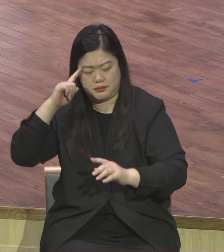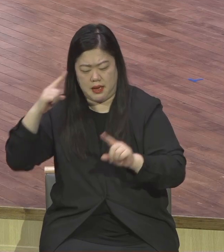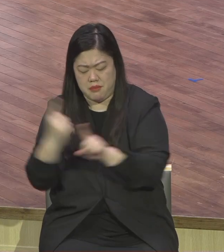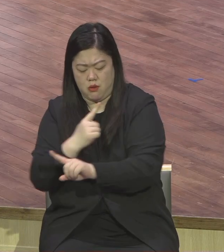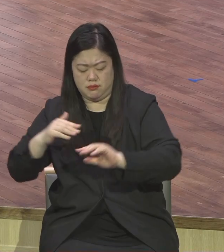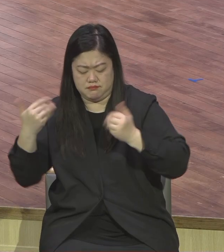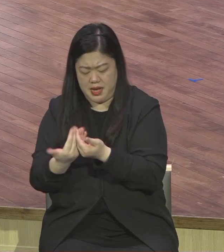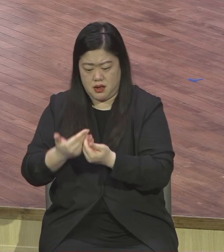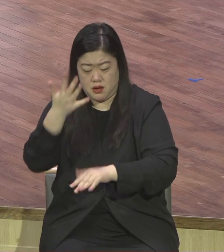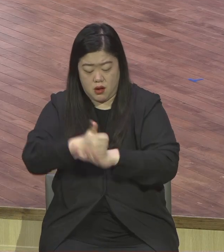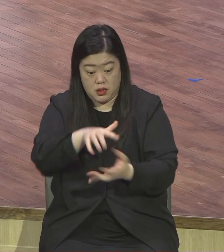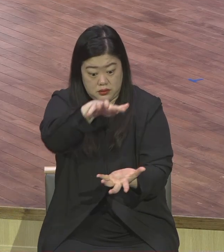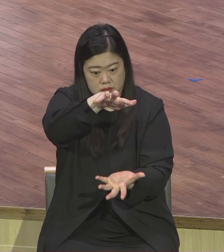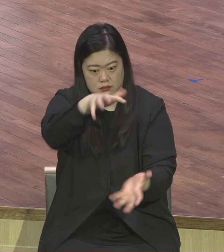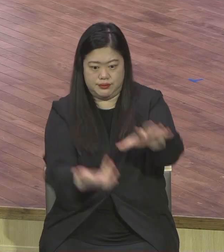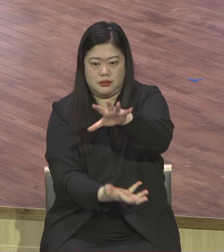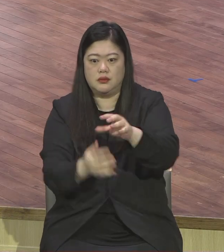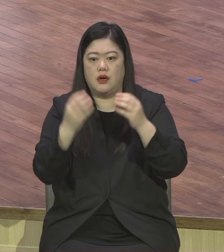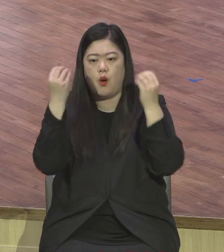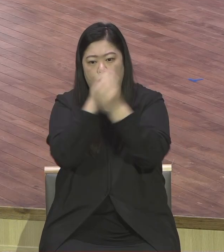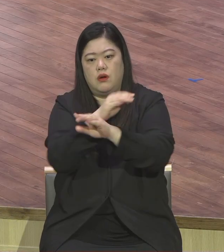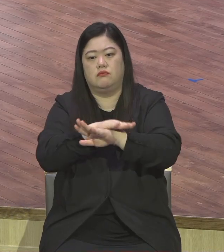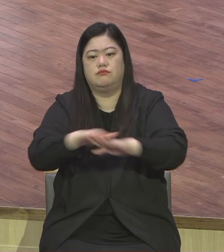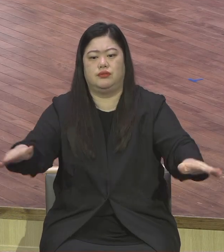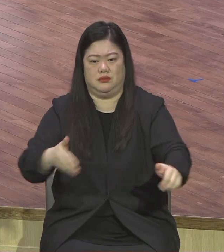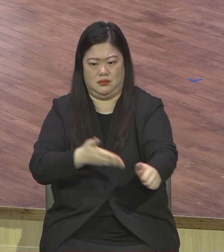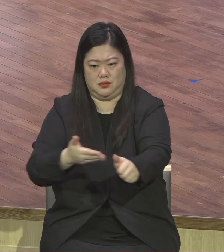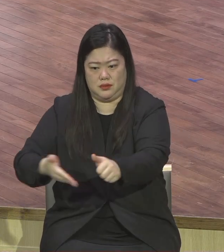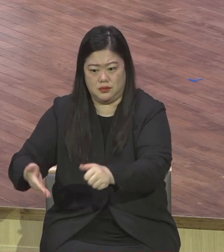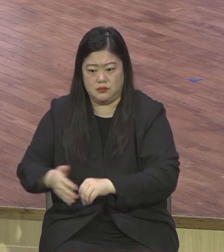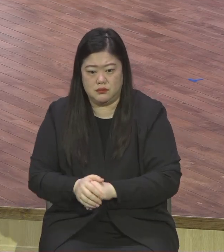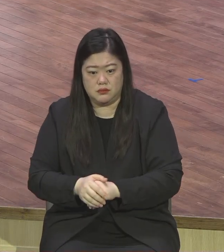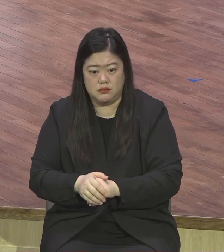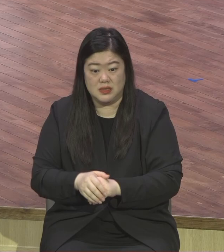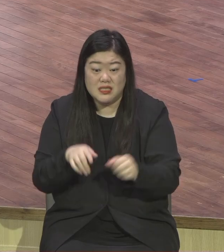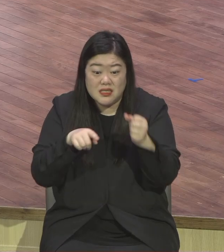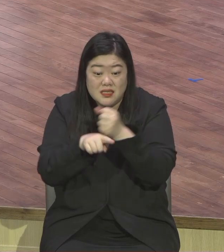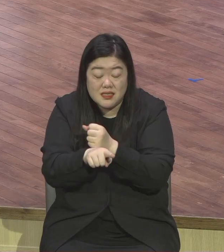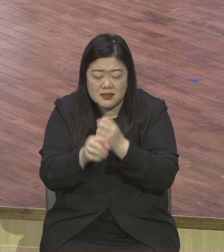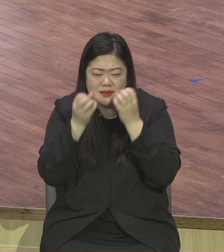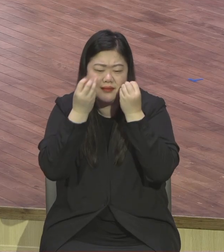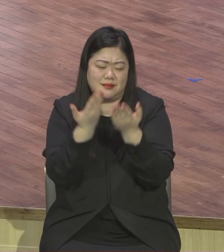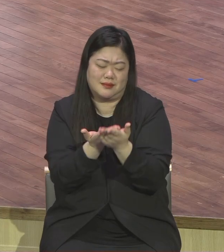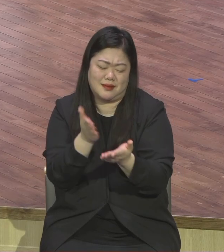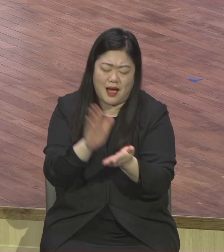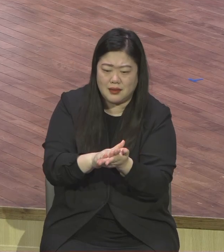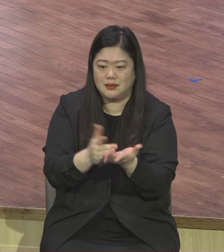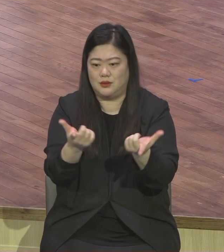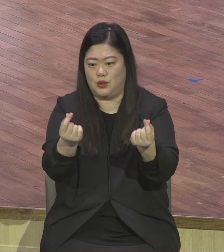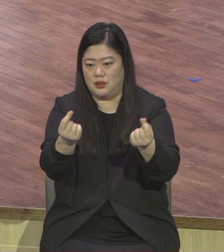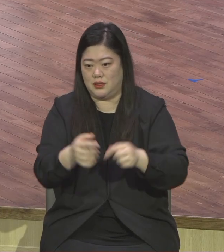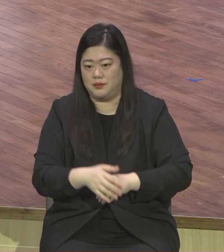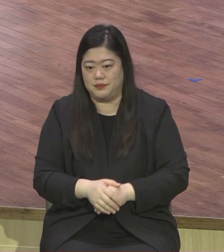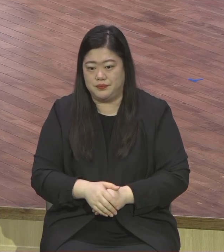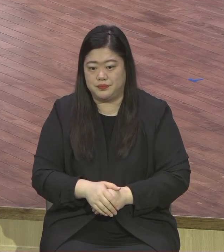확실히 바꾸시기 바랍니다 갱신개혁입니다 매일 개혁집니다 우리는 우리 장로교는 매일 개혁